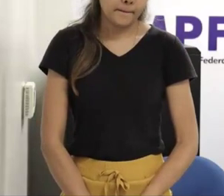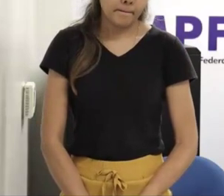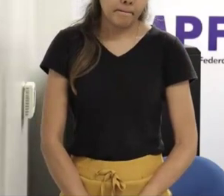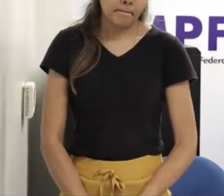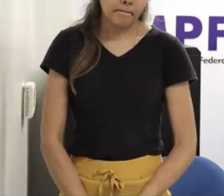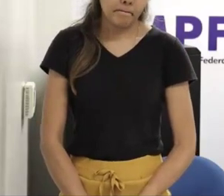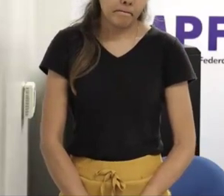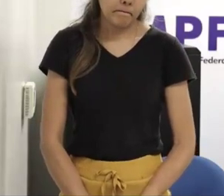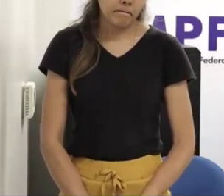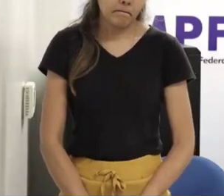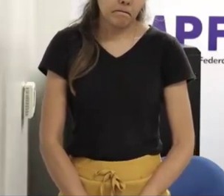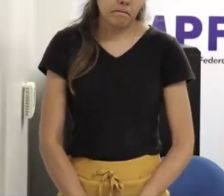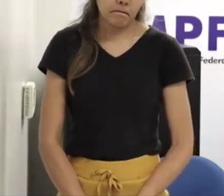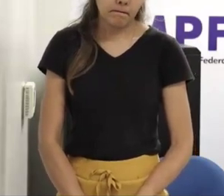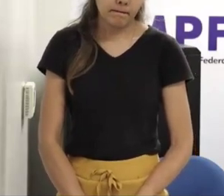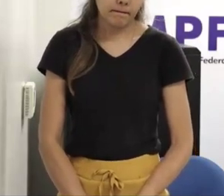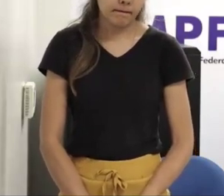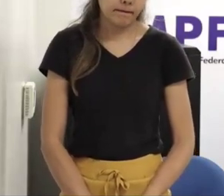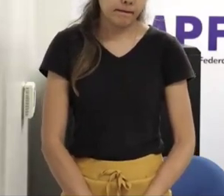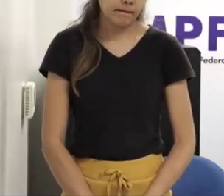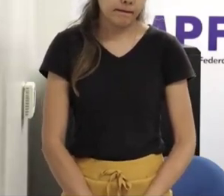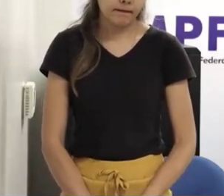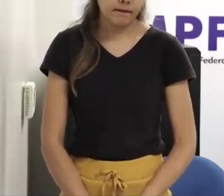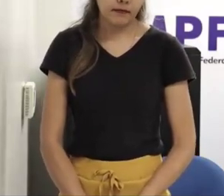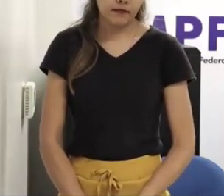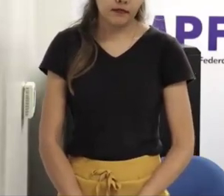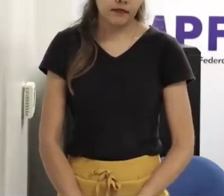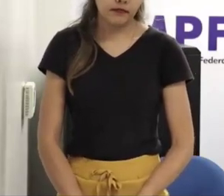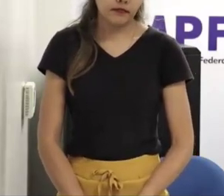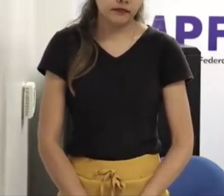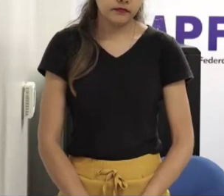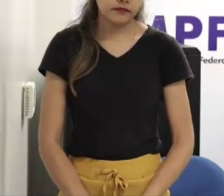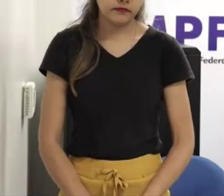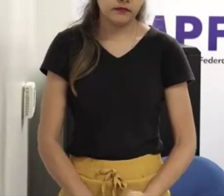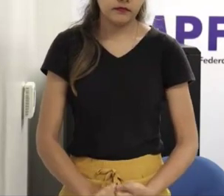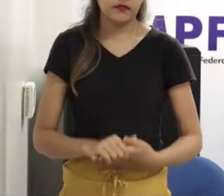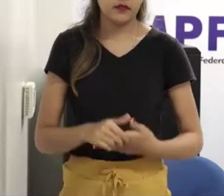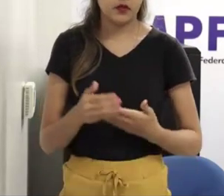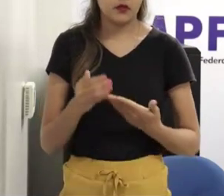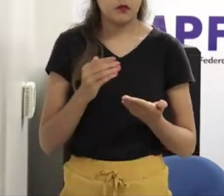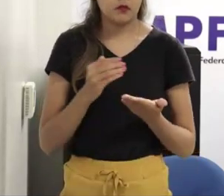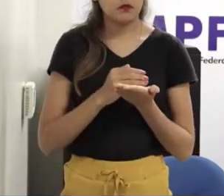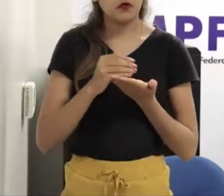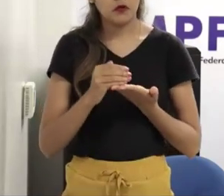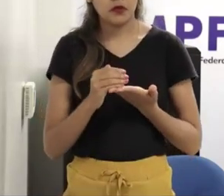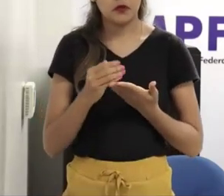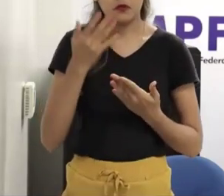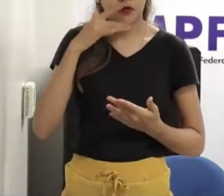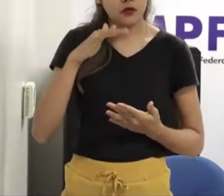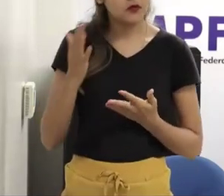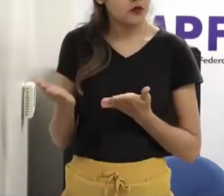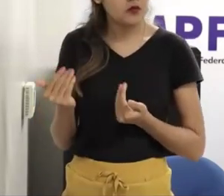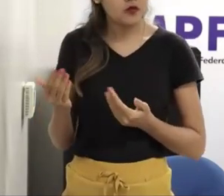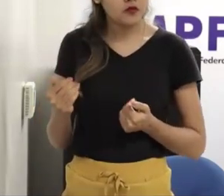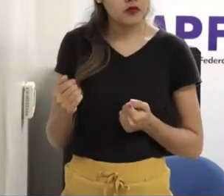jovem vai dando as informações e tudo mais, né? É, aceita amizade, começa a bater papo,